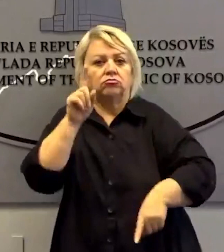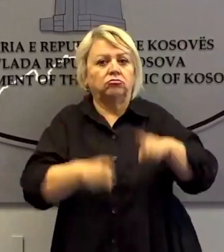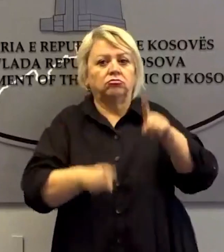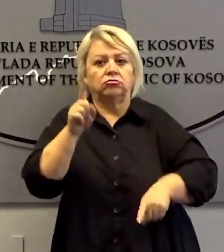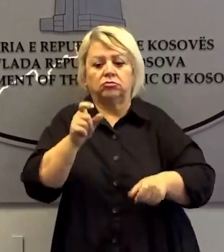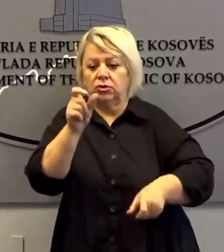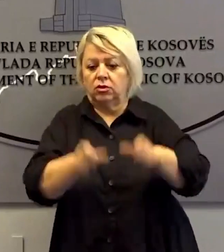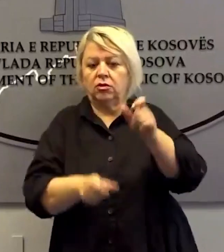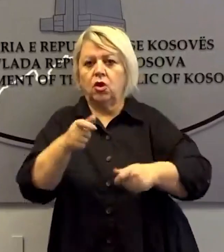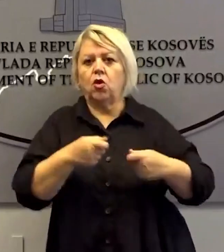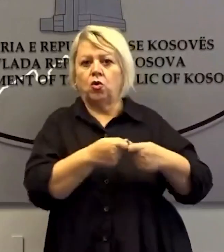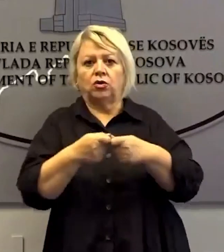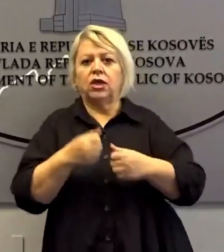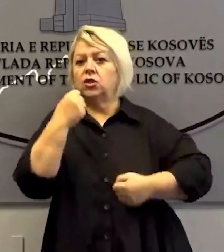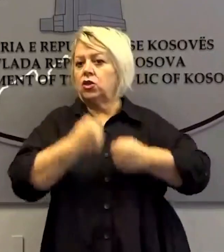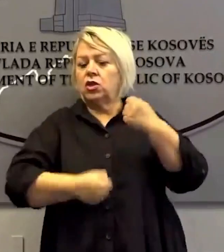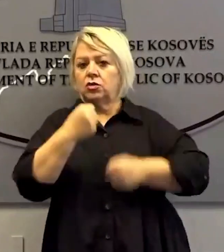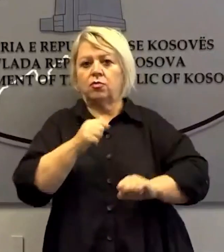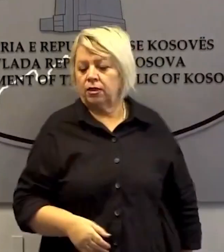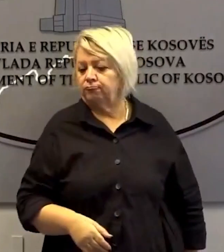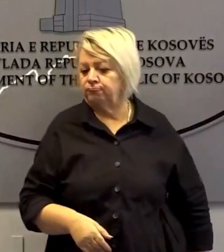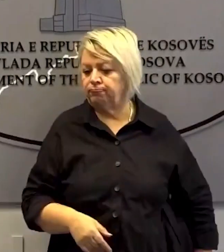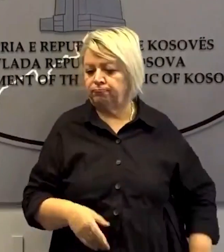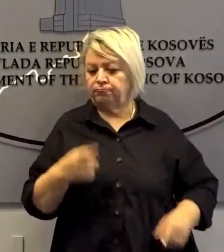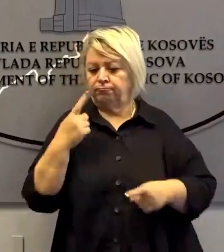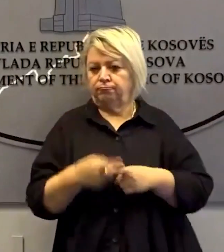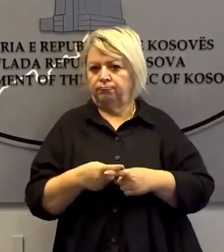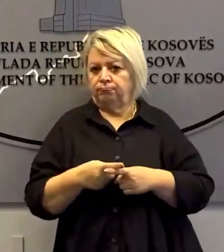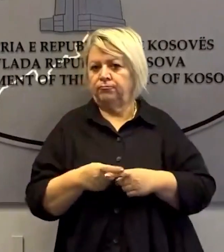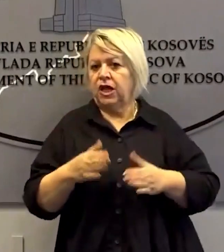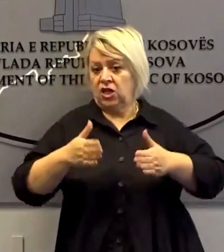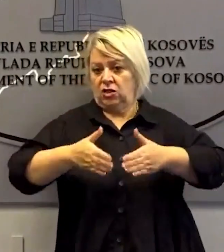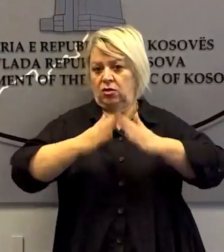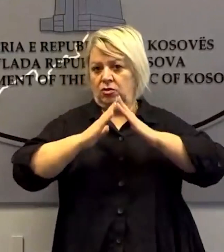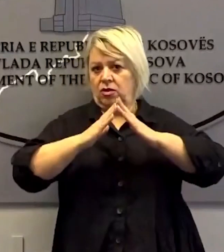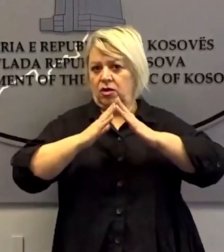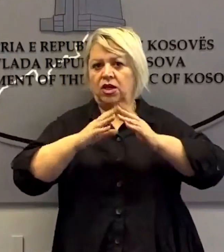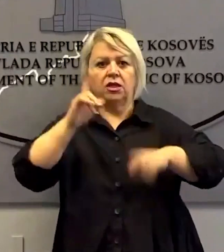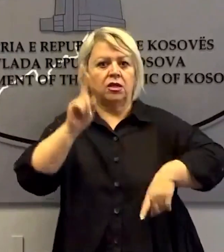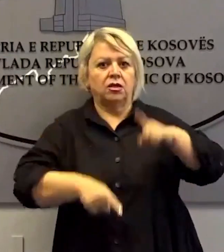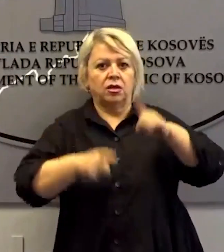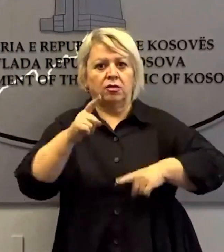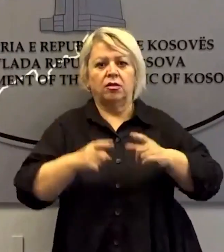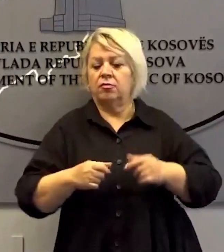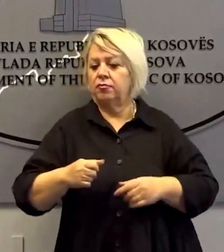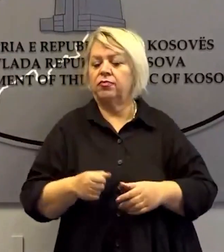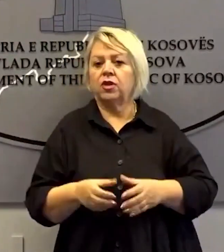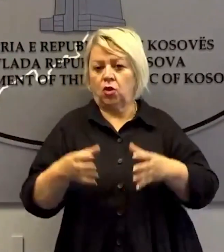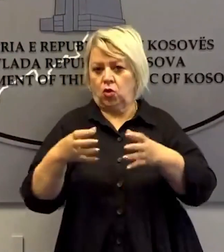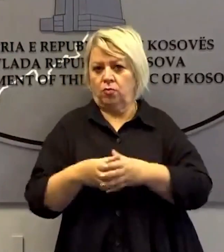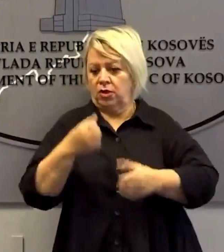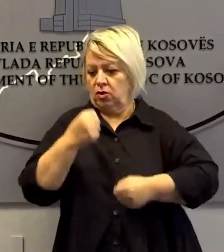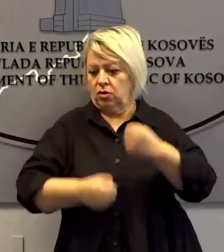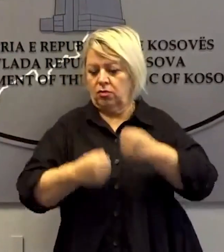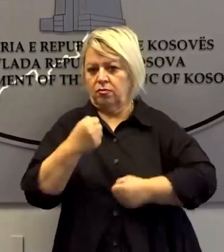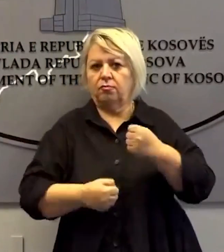pjestarë të organizatës terroriste mbrojtjatë civili. Në këtë ndrëtes strehohen disa nga pjestarët e grupit